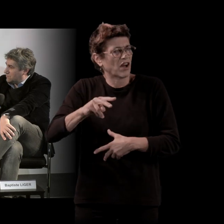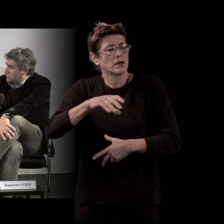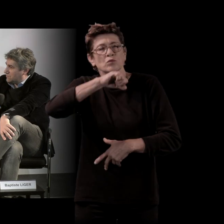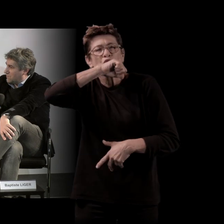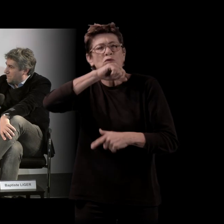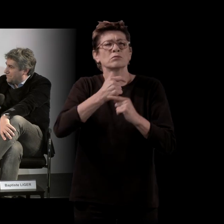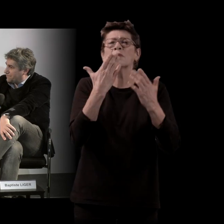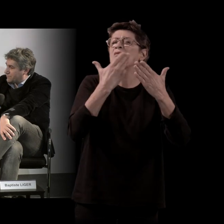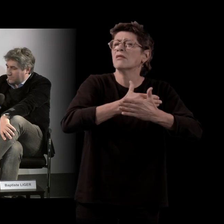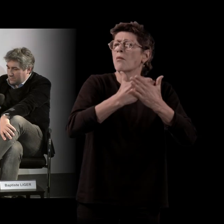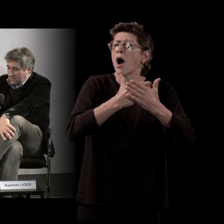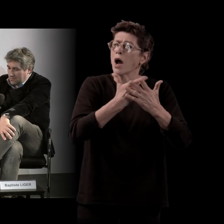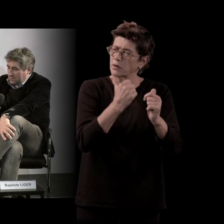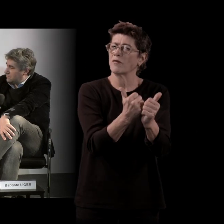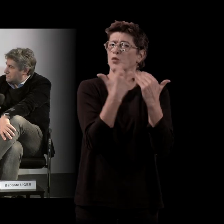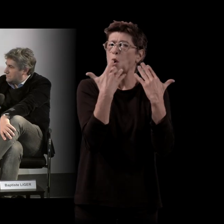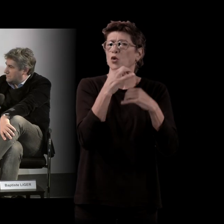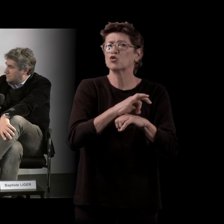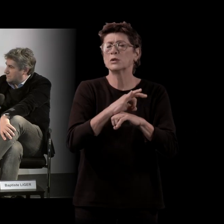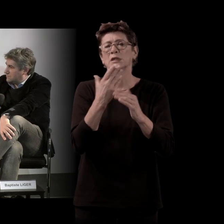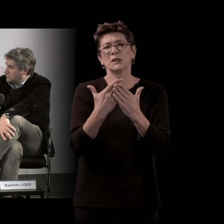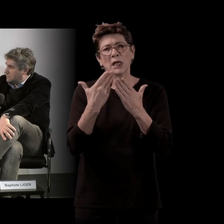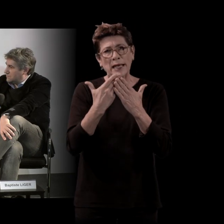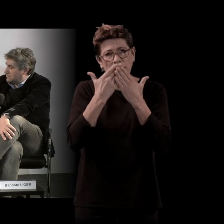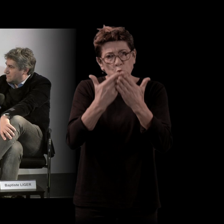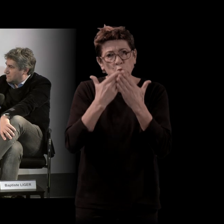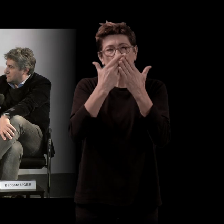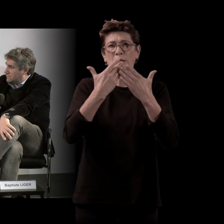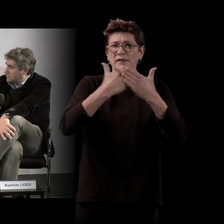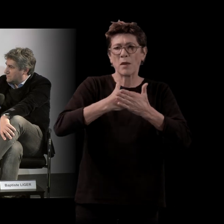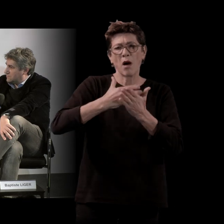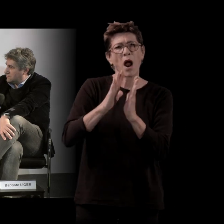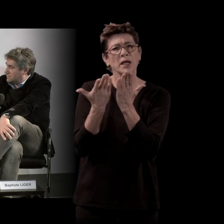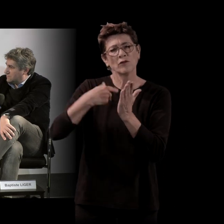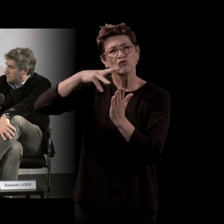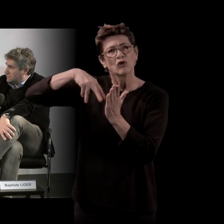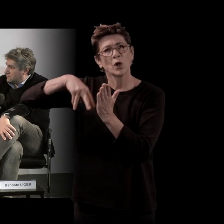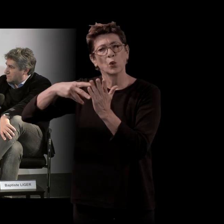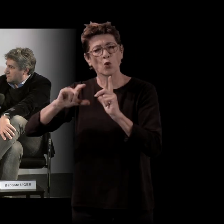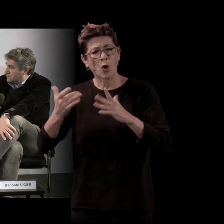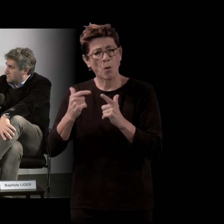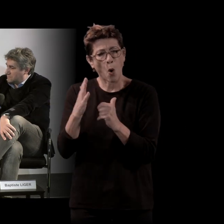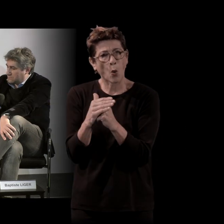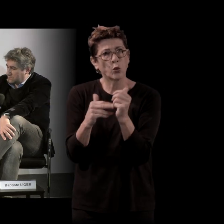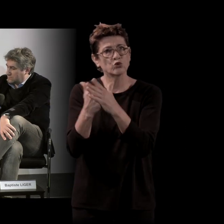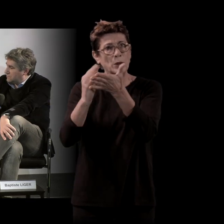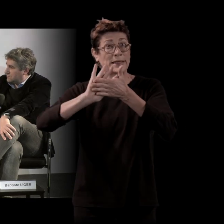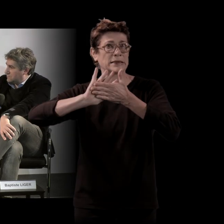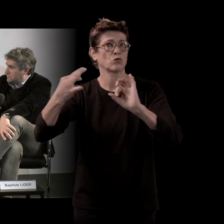mes études de cinéma, les livres que j'ai lus sur la manière de construire des histoires et qui sont très empreintes de dramaturgie cinématographique.